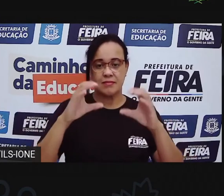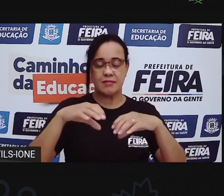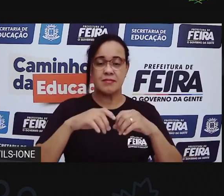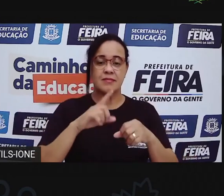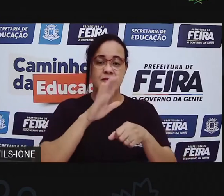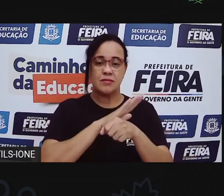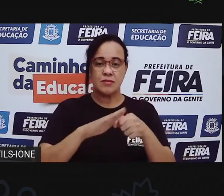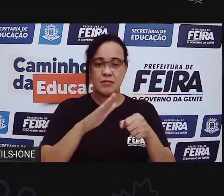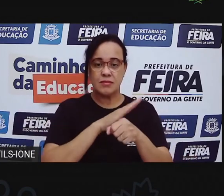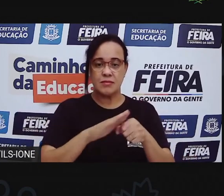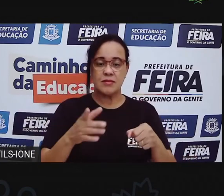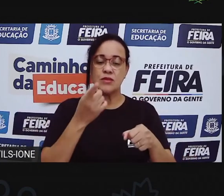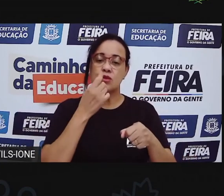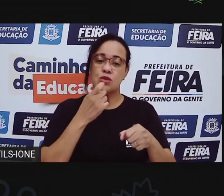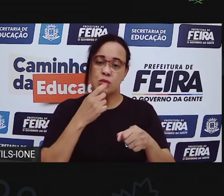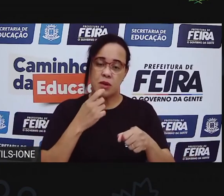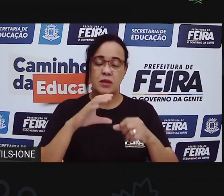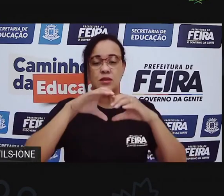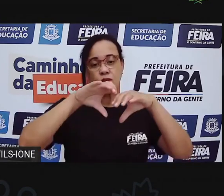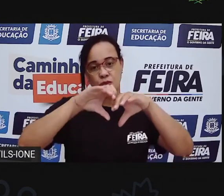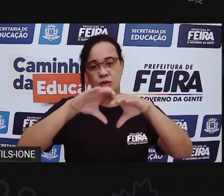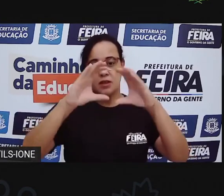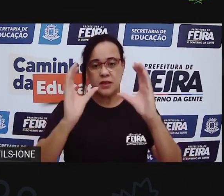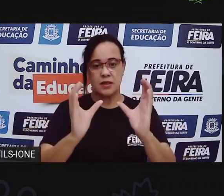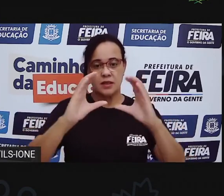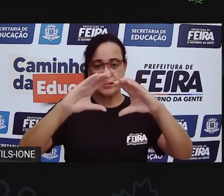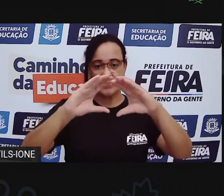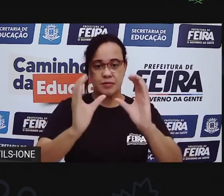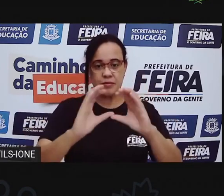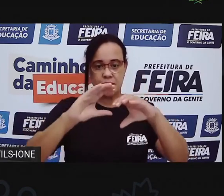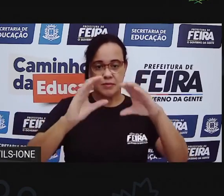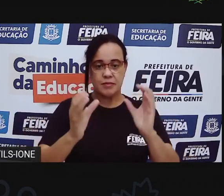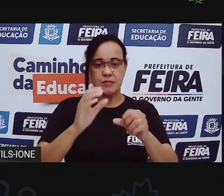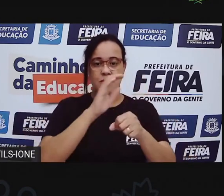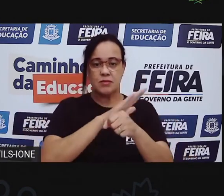Caqui tomate, o tomate e o caqui.